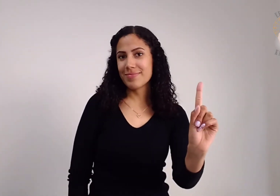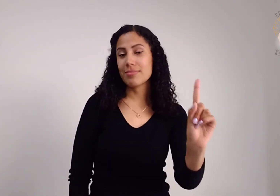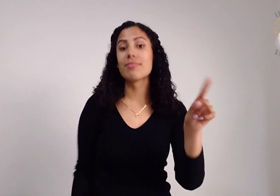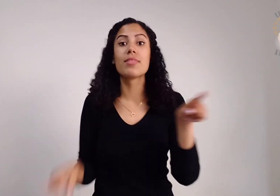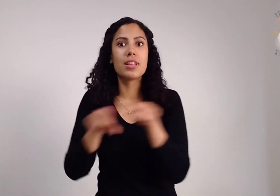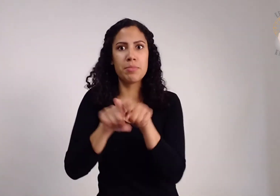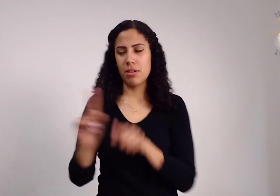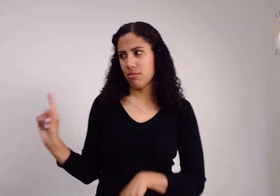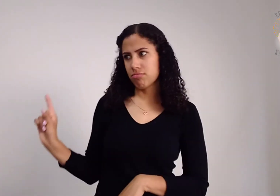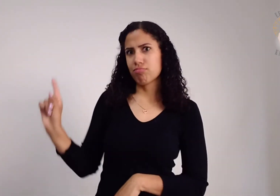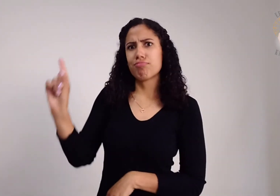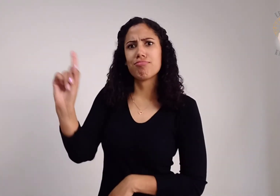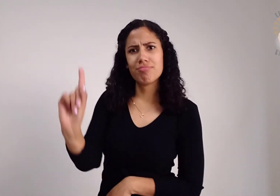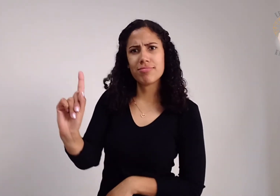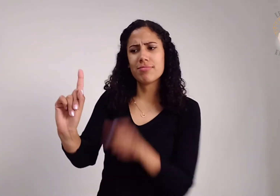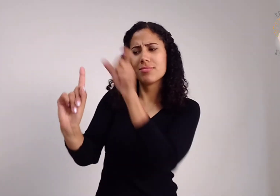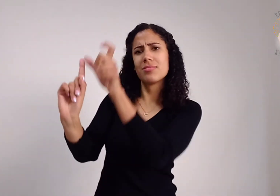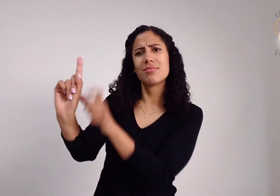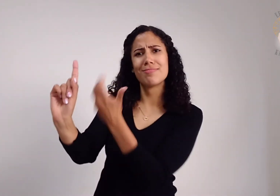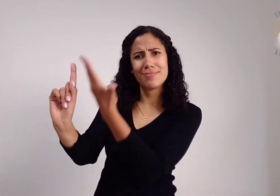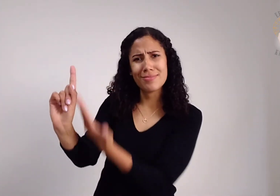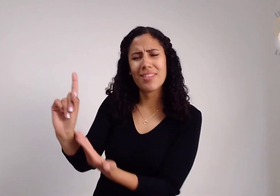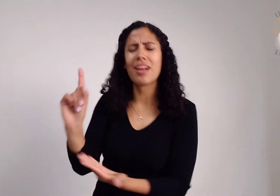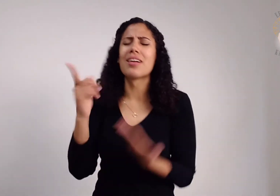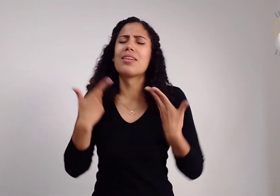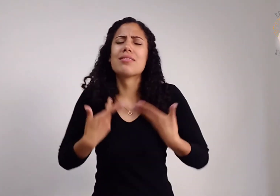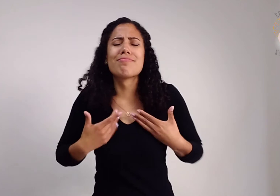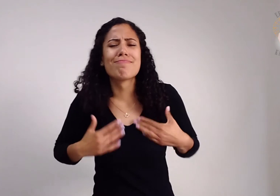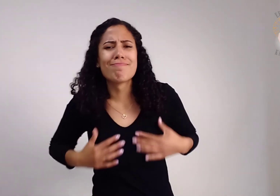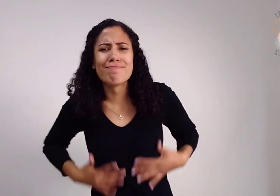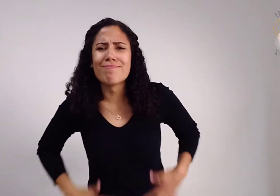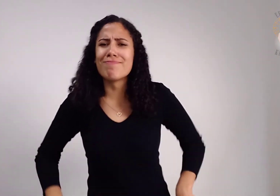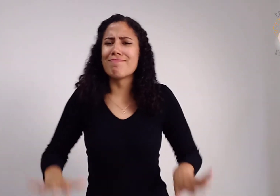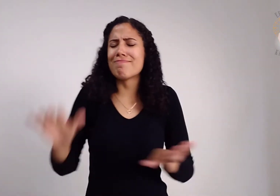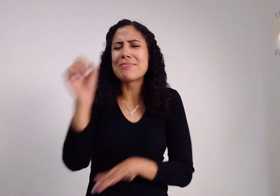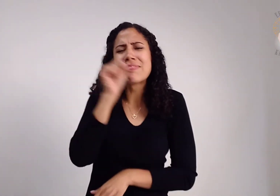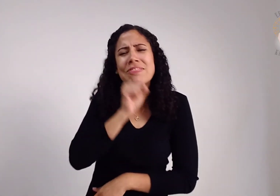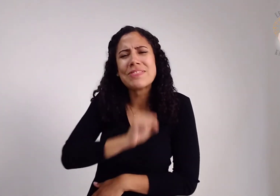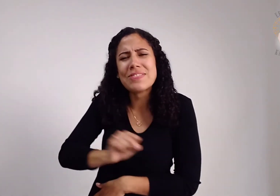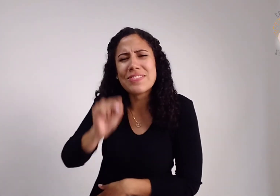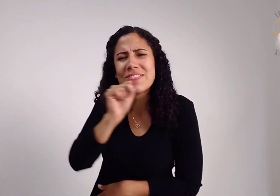E também um pobre Com roupa surrada